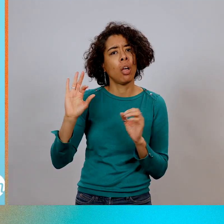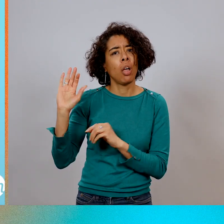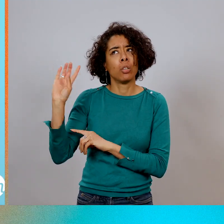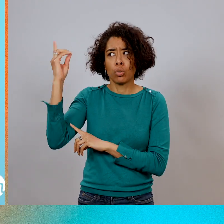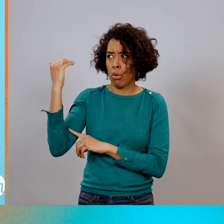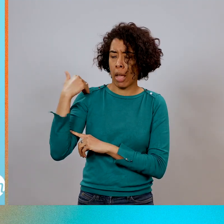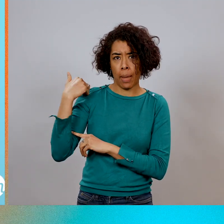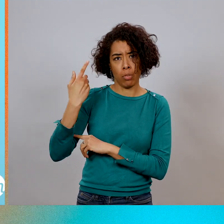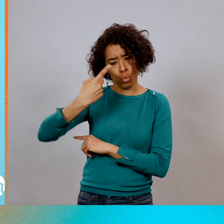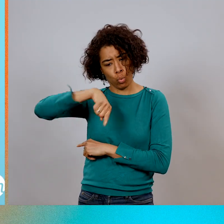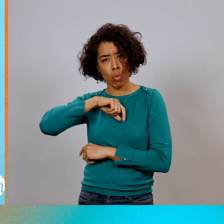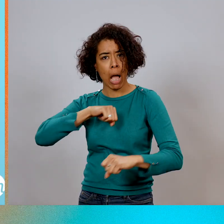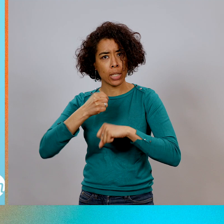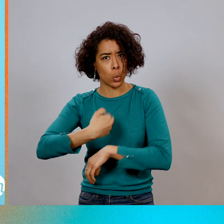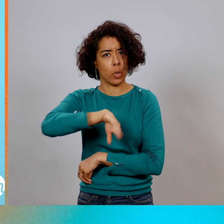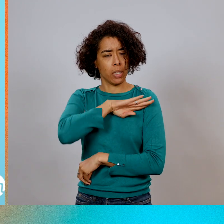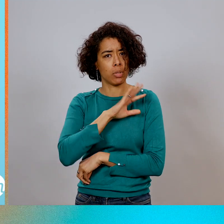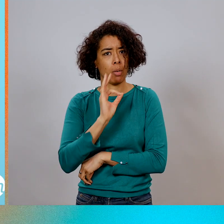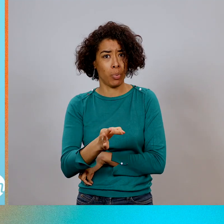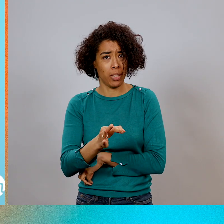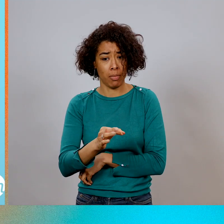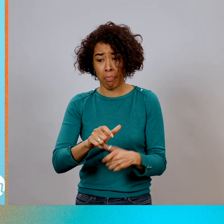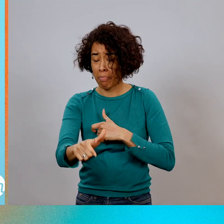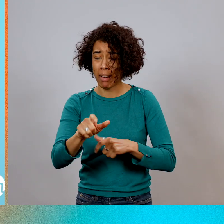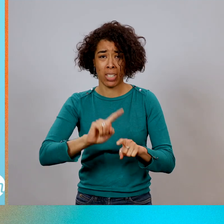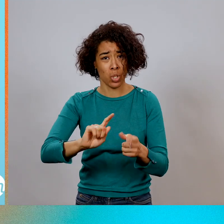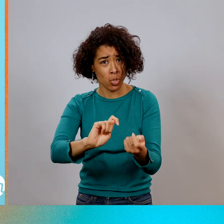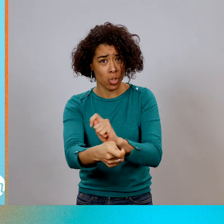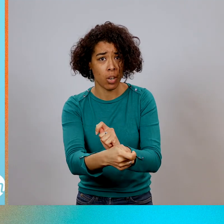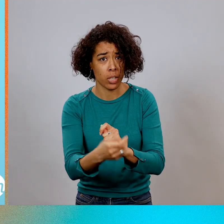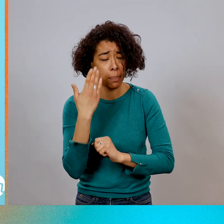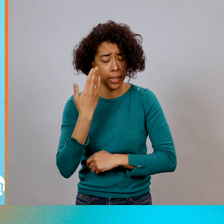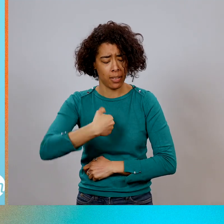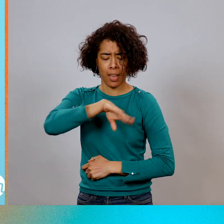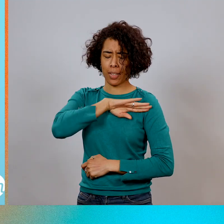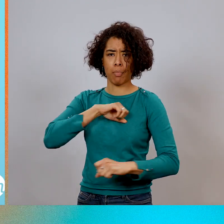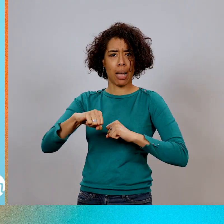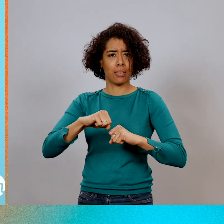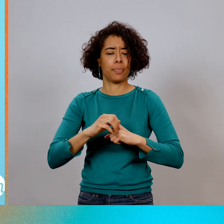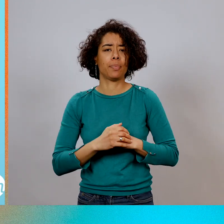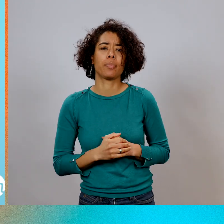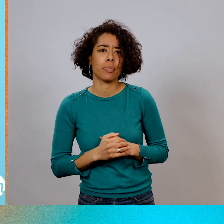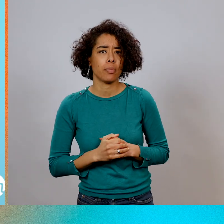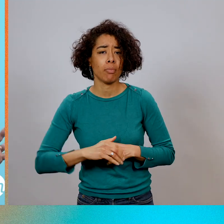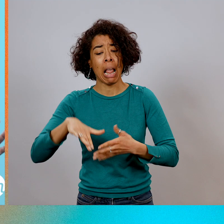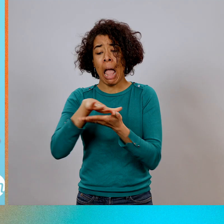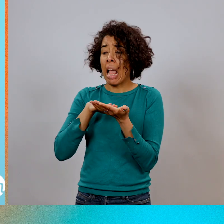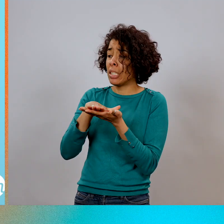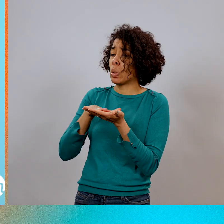personne responsable. Les choses changent quand nous devenons responsables. Arrêtons de toujours trouver des excuses ou